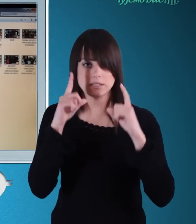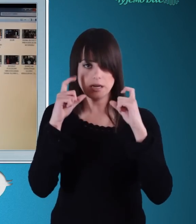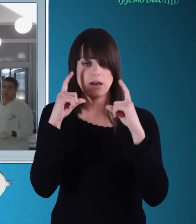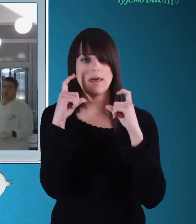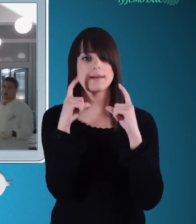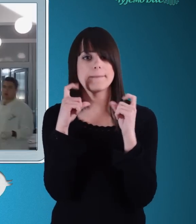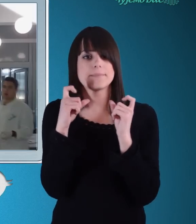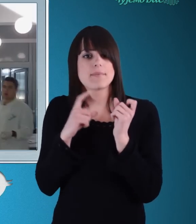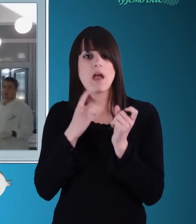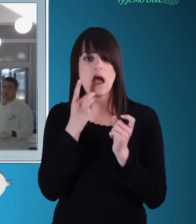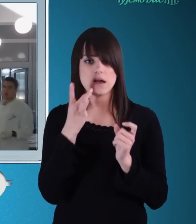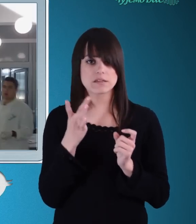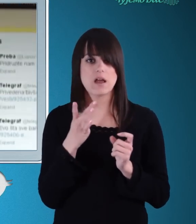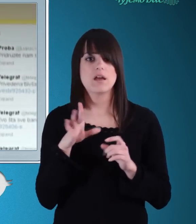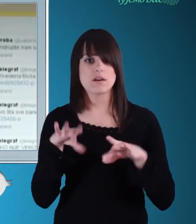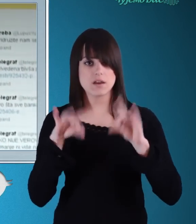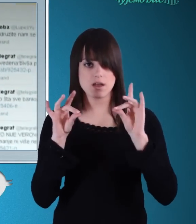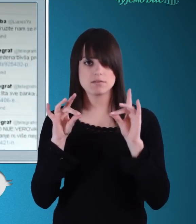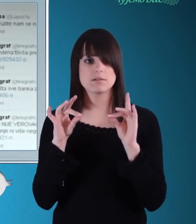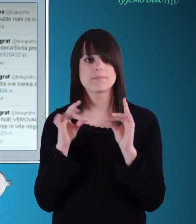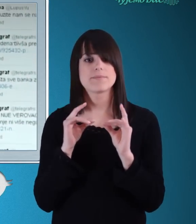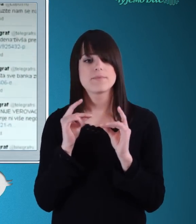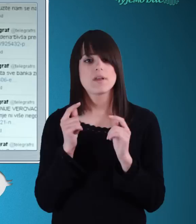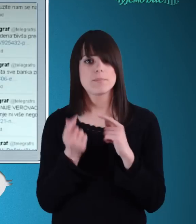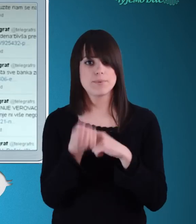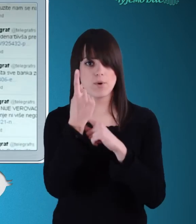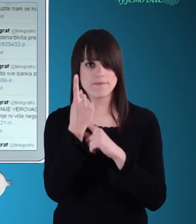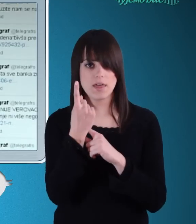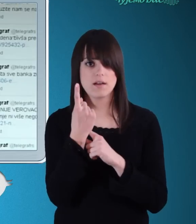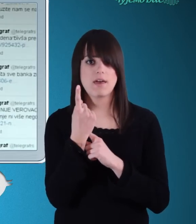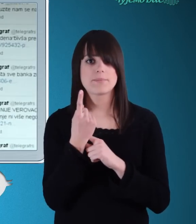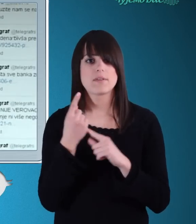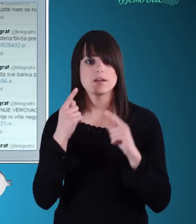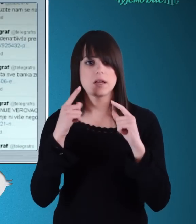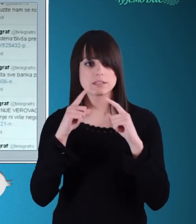Fotografija koja je odobrana pojavit će se u dnu. kliknite na Tweet.